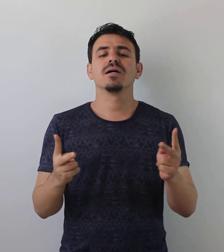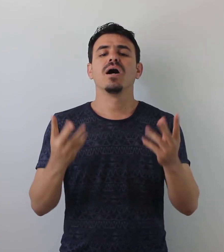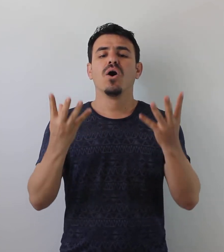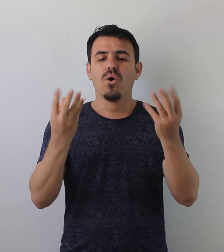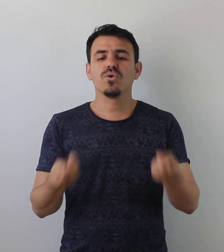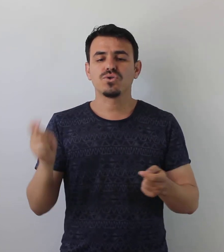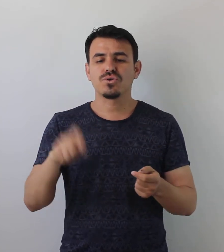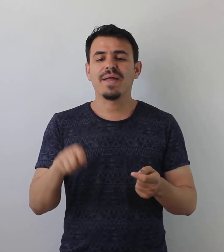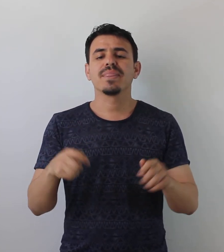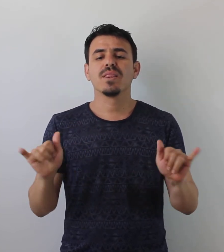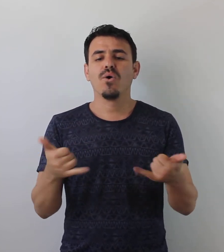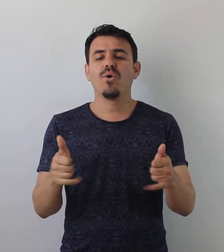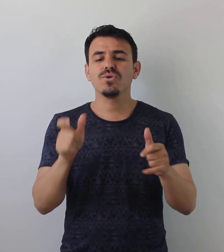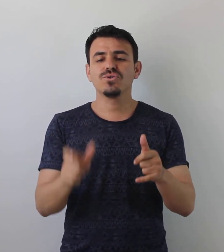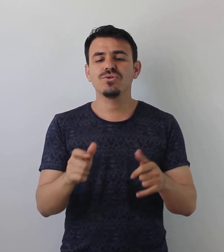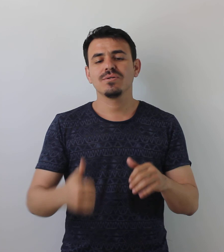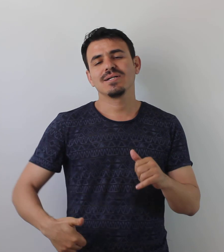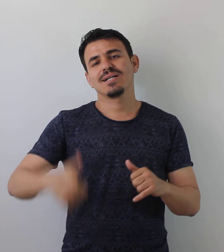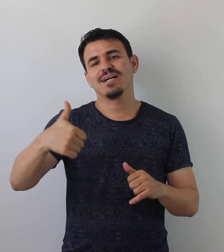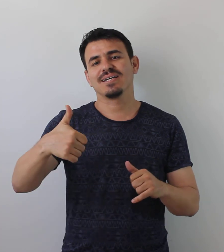oluşturan oyuncu kazanır.